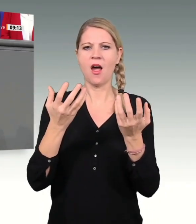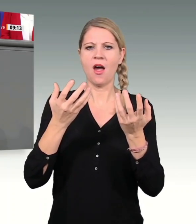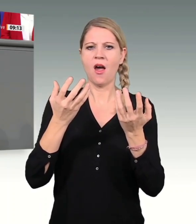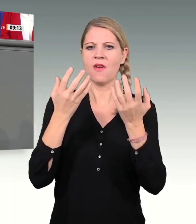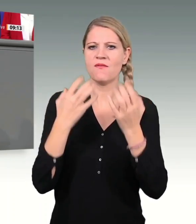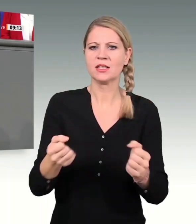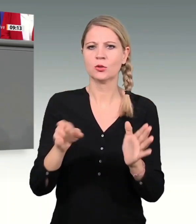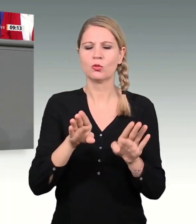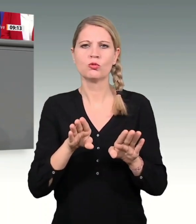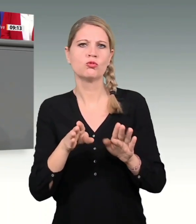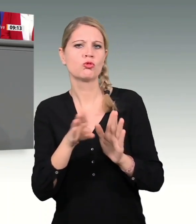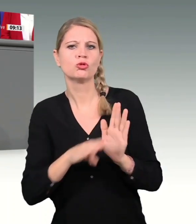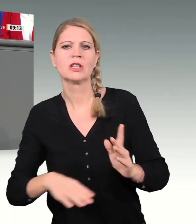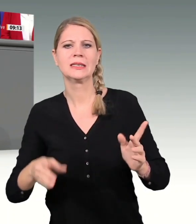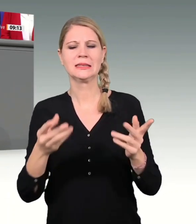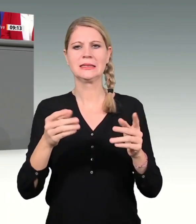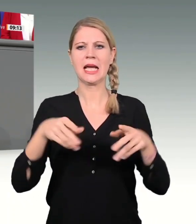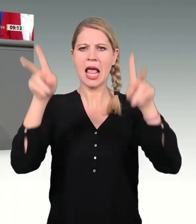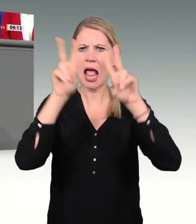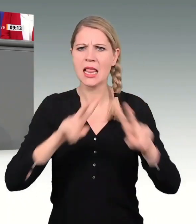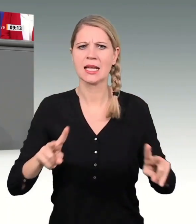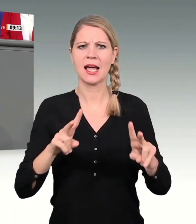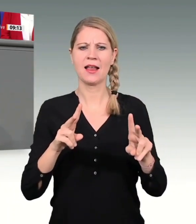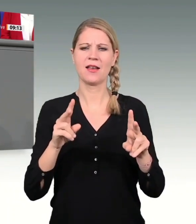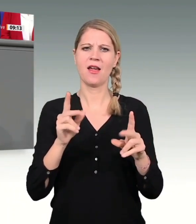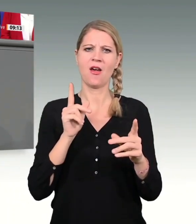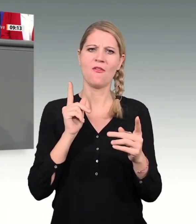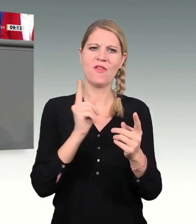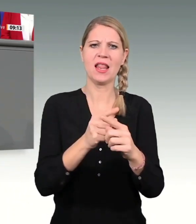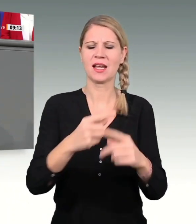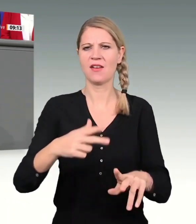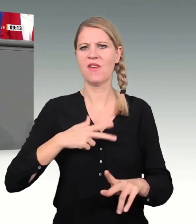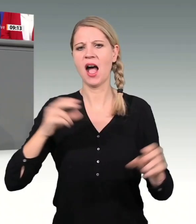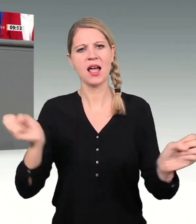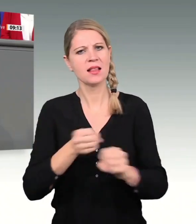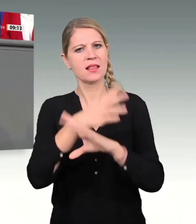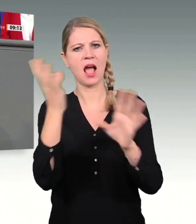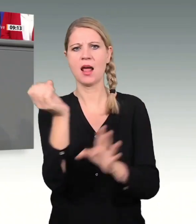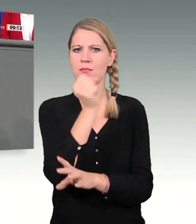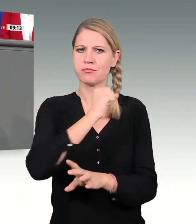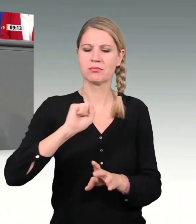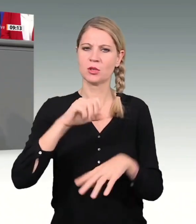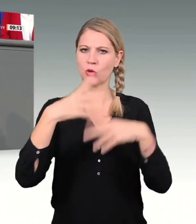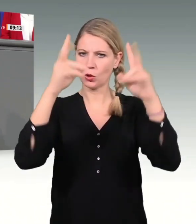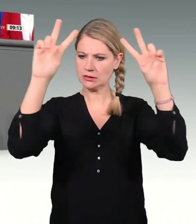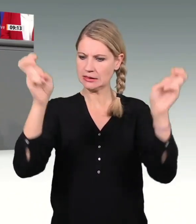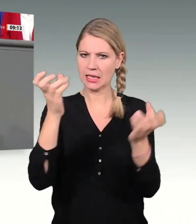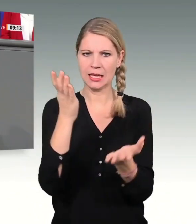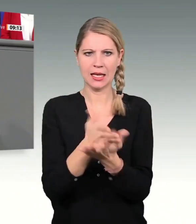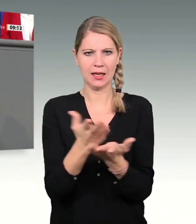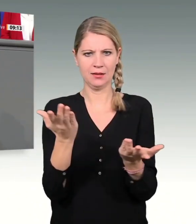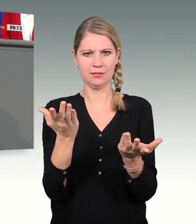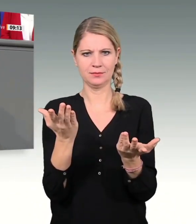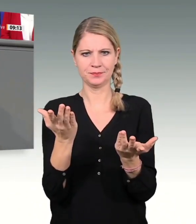und Walter Borjans fragte sich der Kollege Dürr damals, warum man in der SPD nur Karriere machen könne, wenn man verfassungswidrige Haushalte